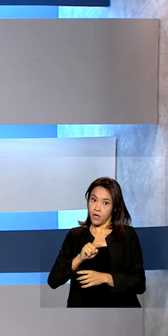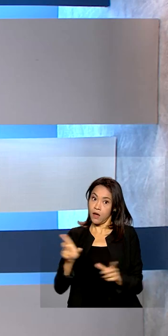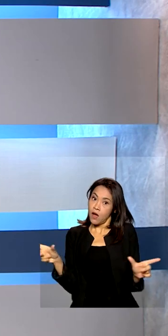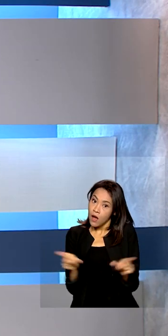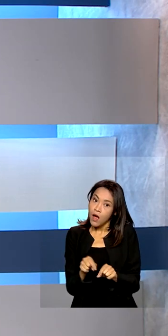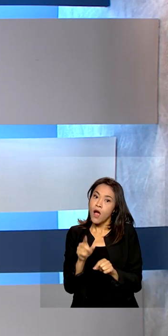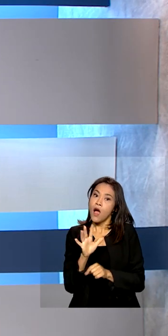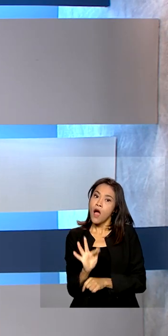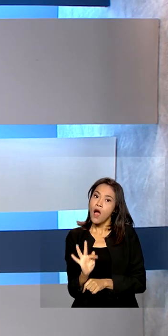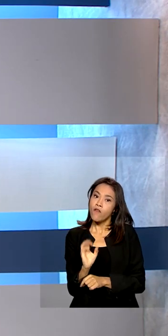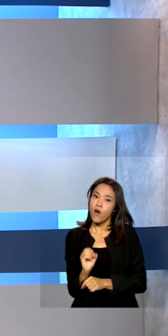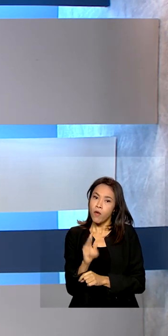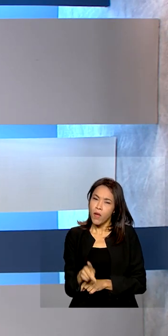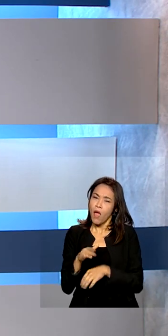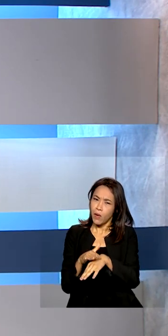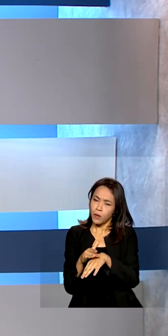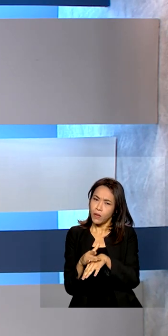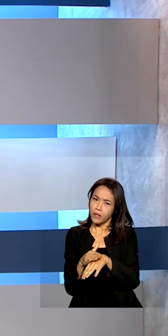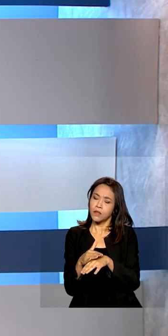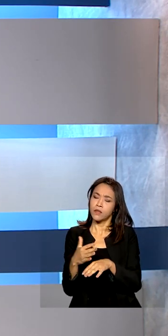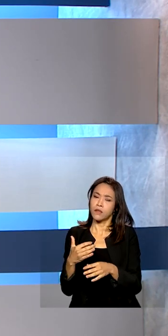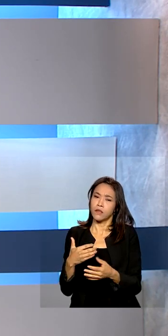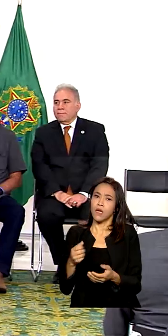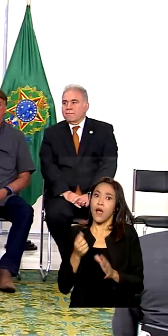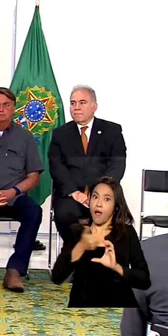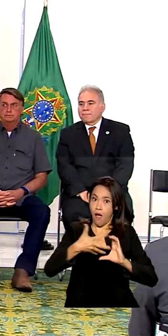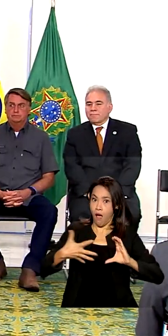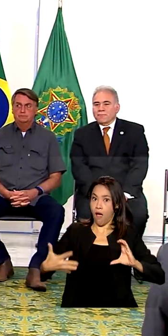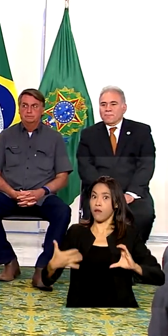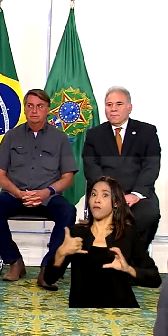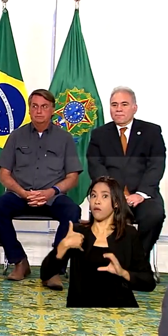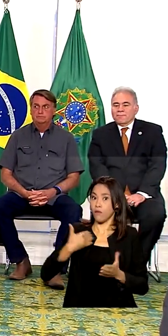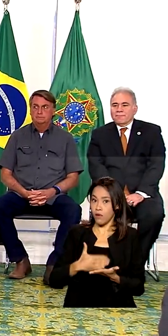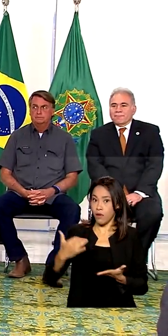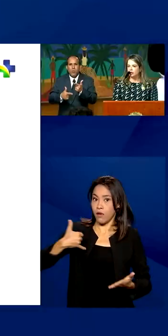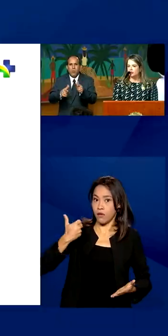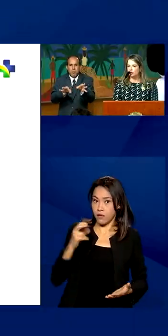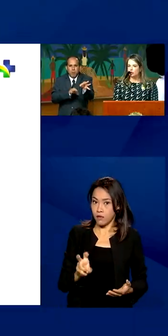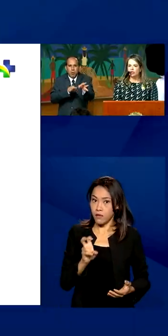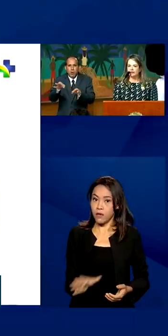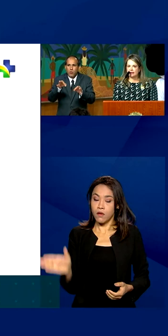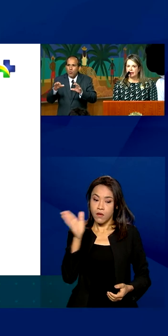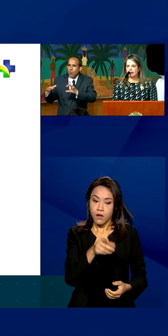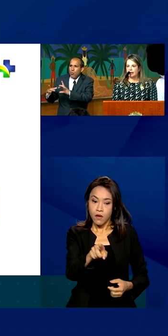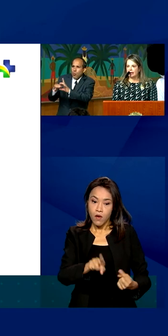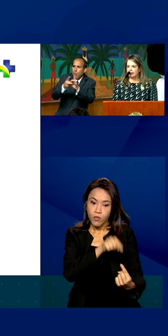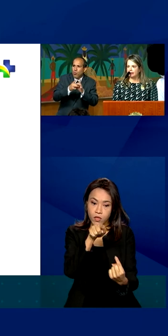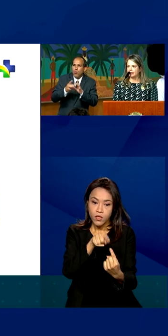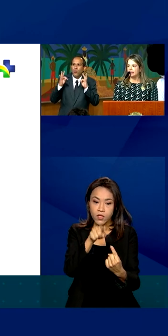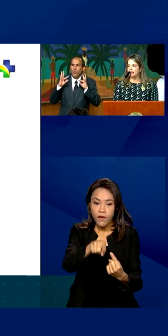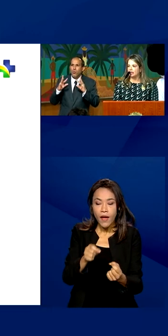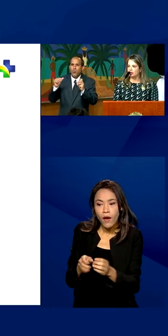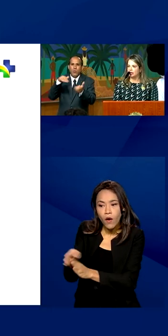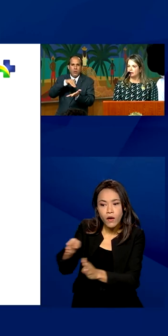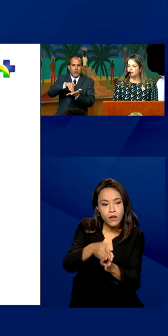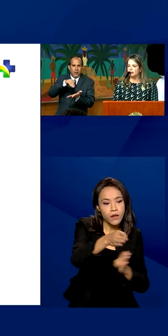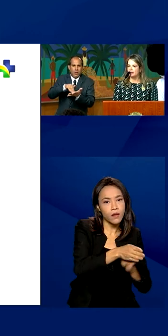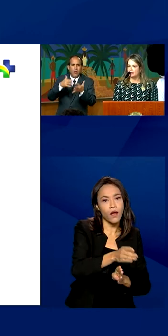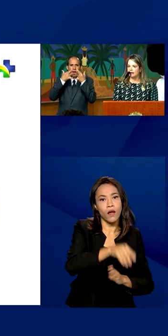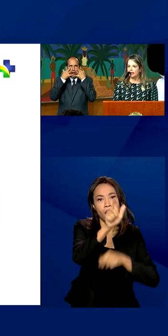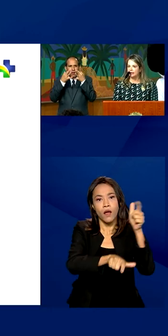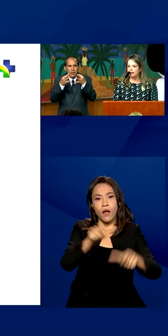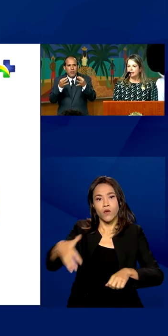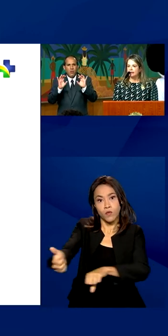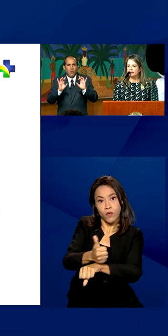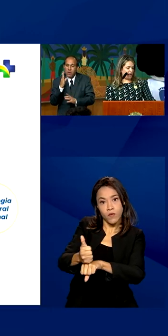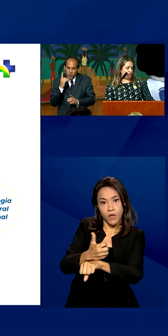que começa geralmente até os 5 anos de idade. O objetivo do documento é ampliar o conhecimento dos profissionais de saúde sobre a